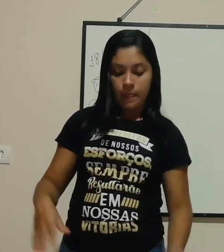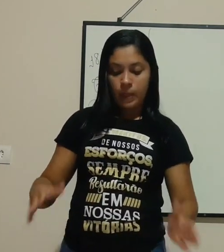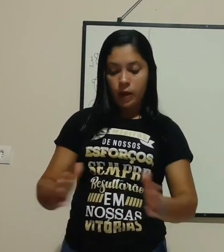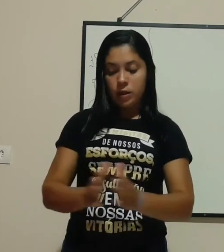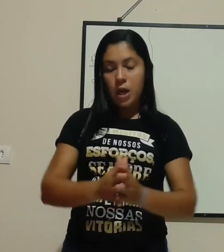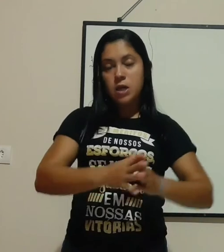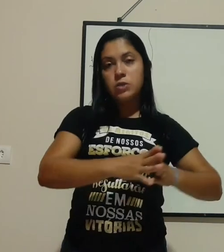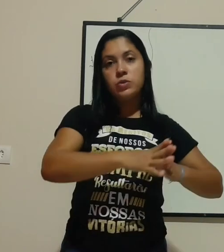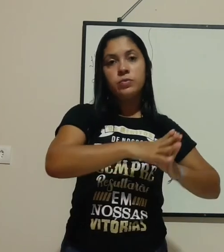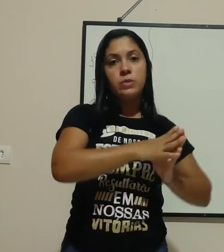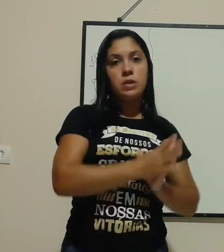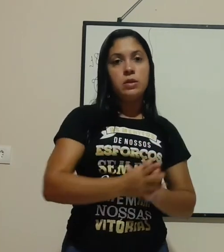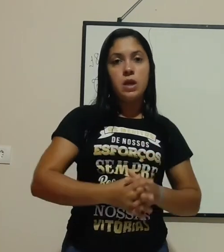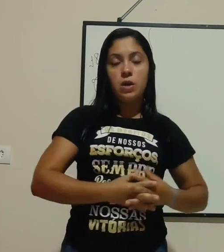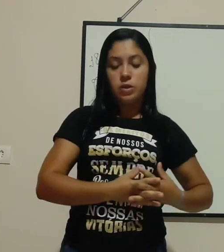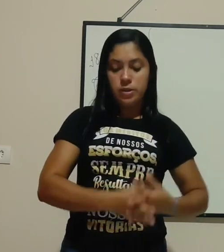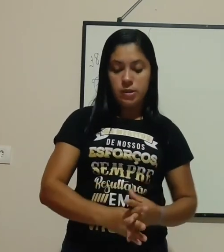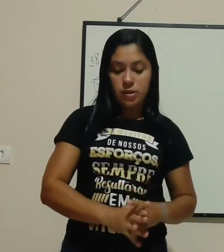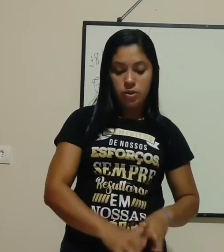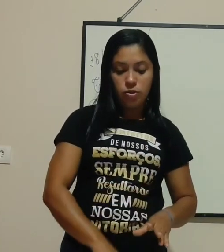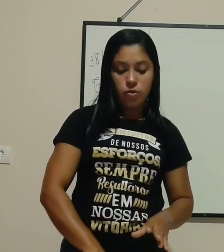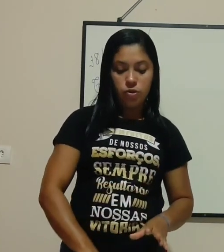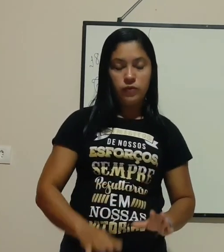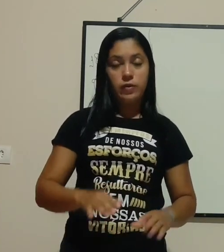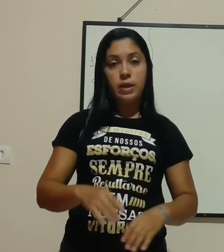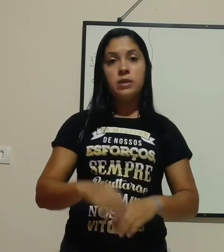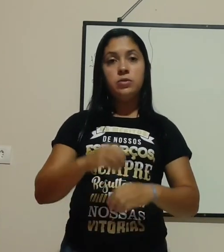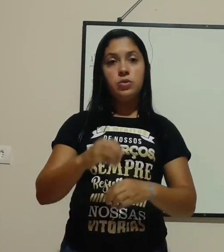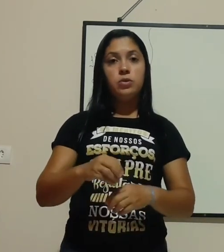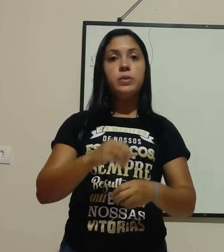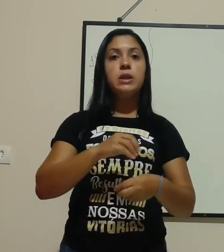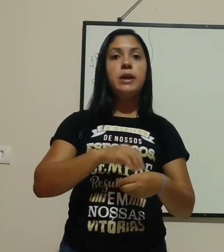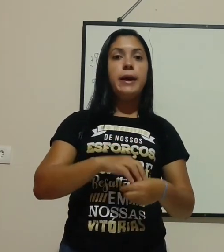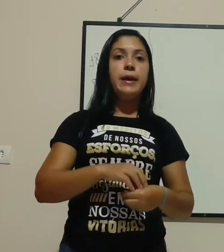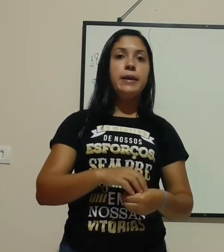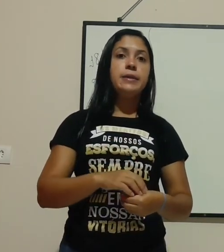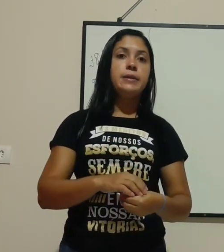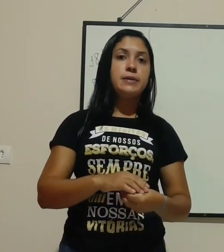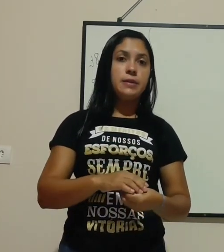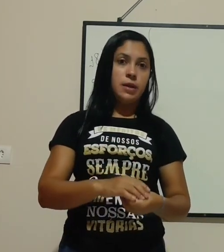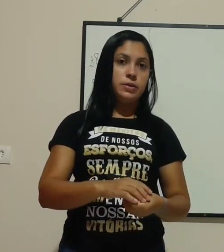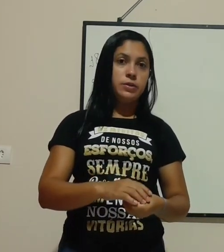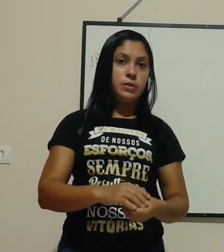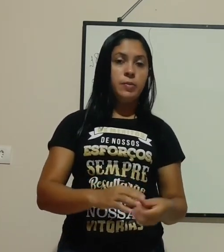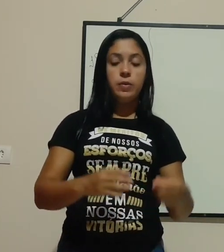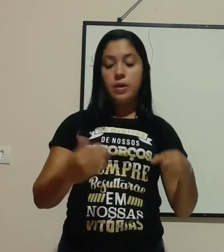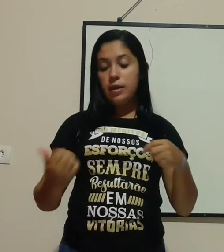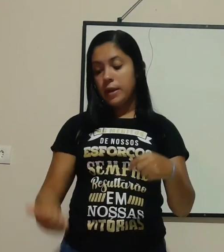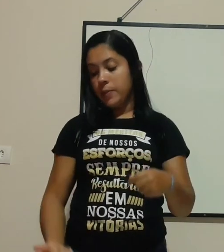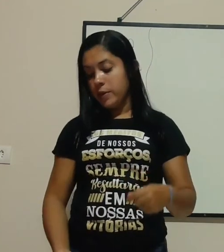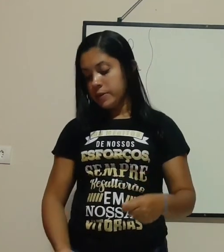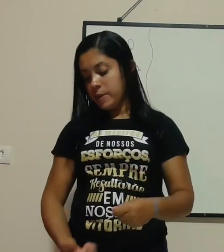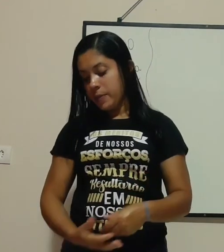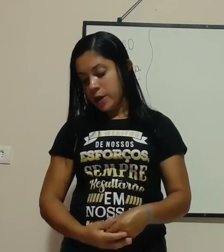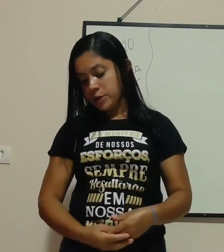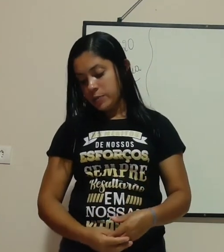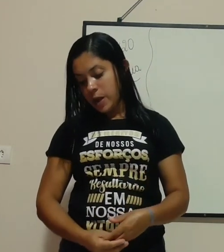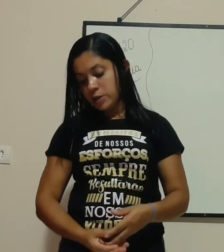E é isso na nossa aula de ciências de hoje, falando sobre eletricidade, tá bom? Na próxima página, página